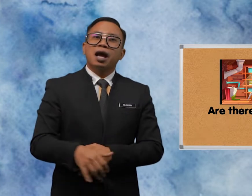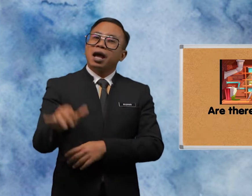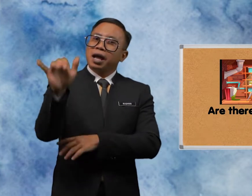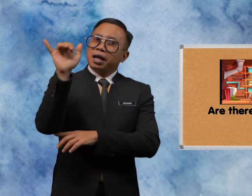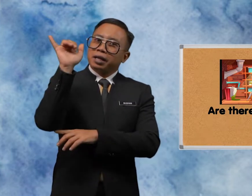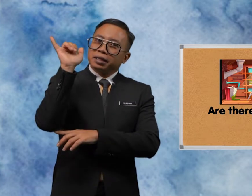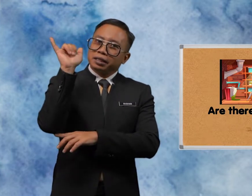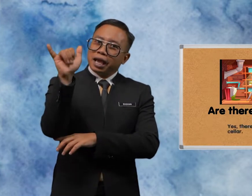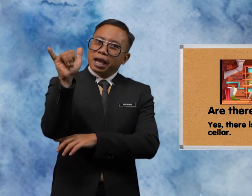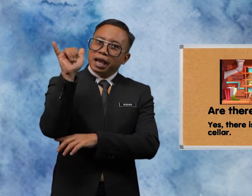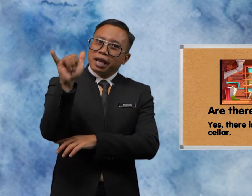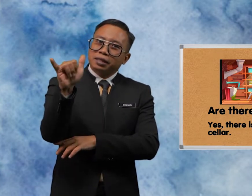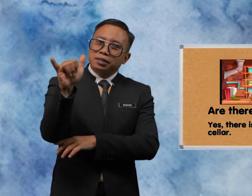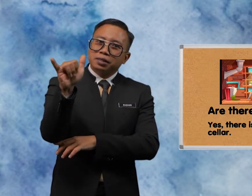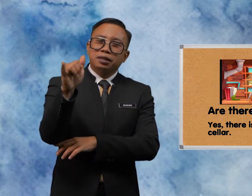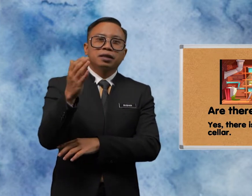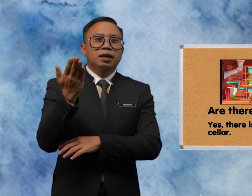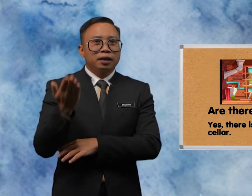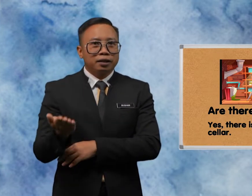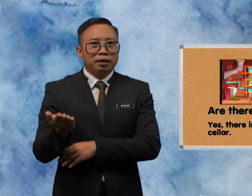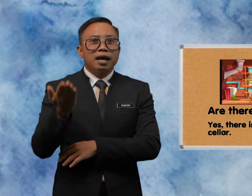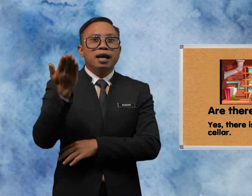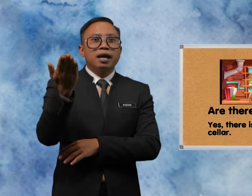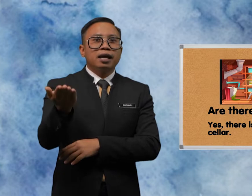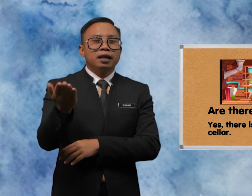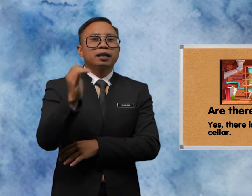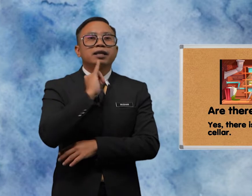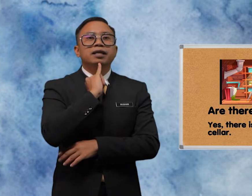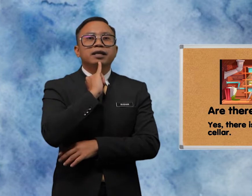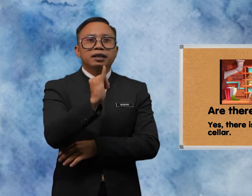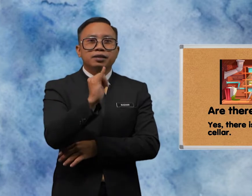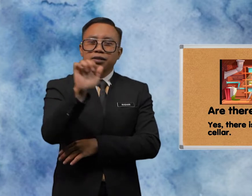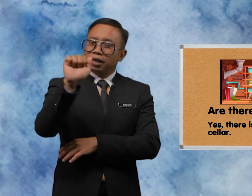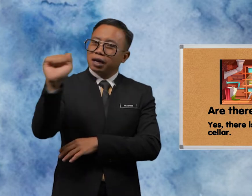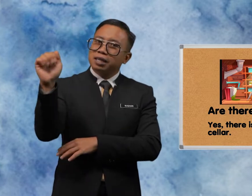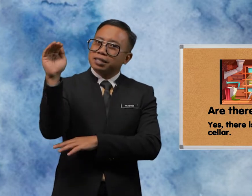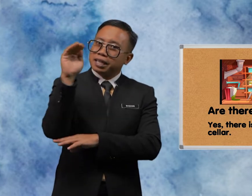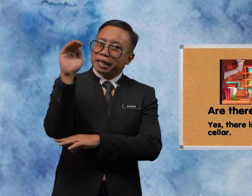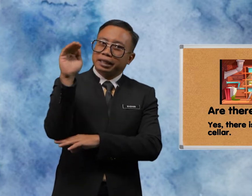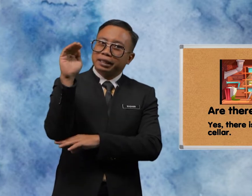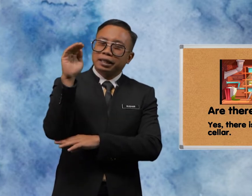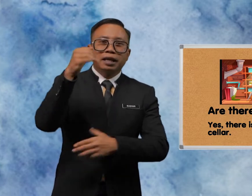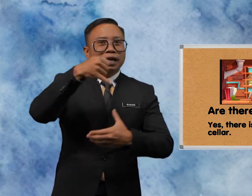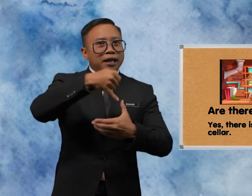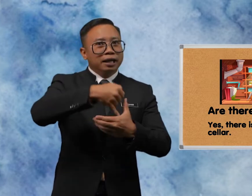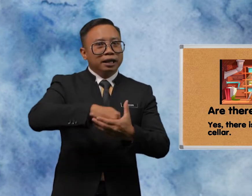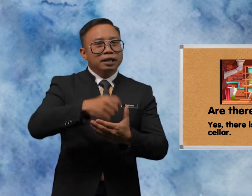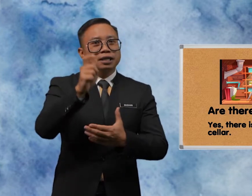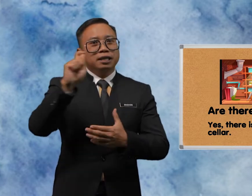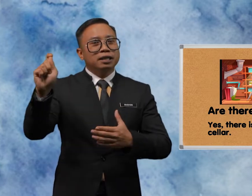Good There Is A Snake In The